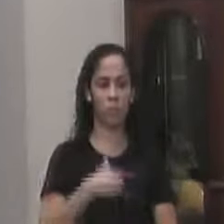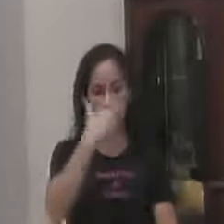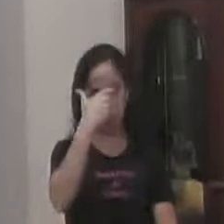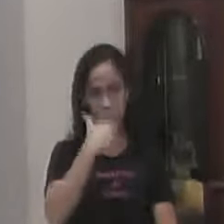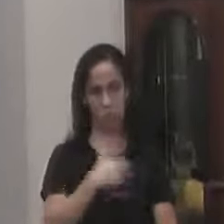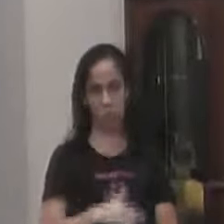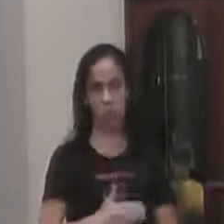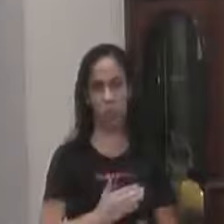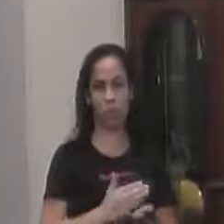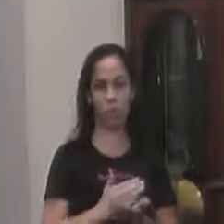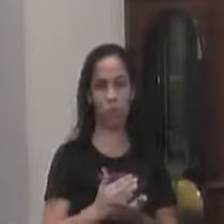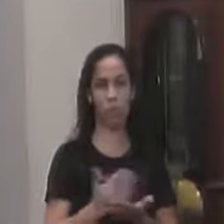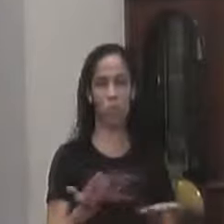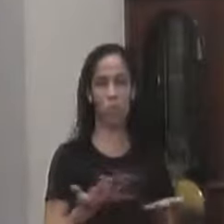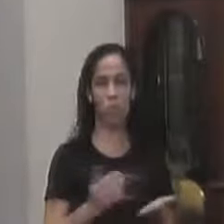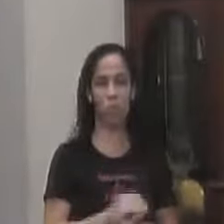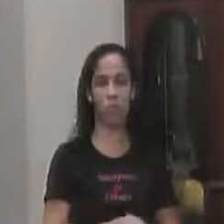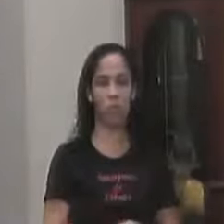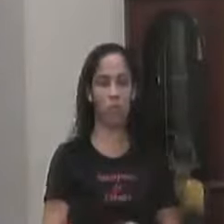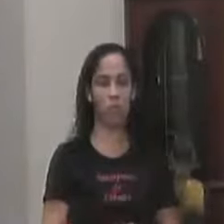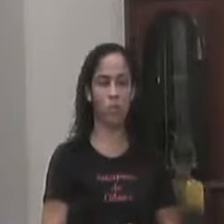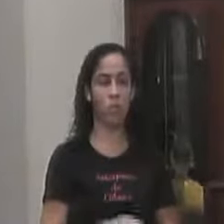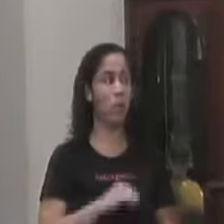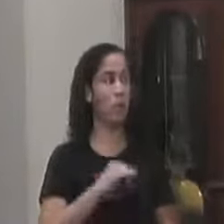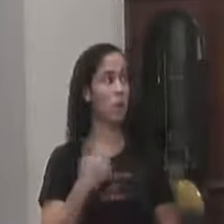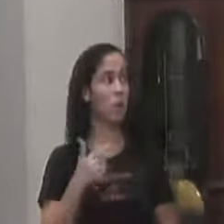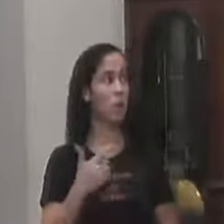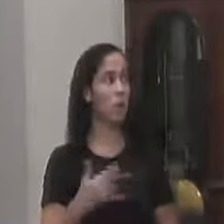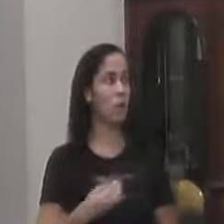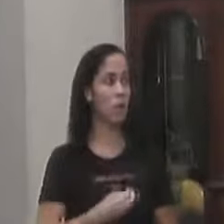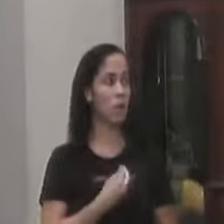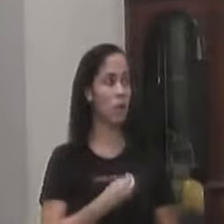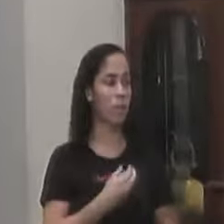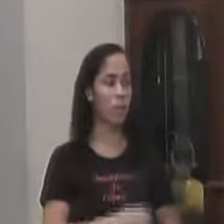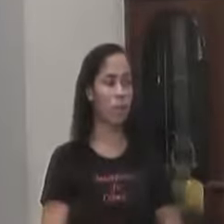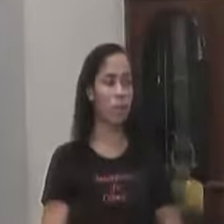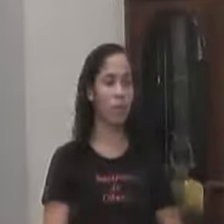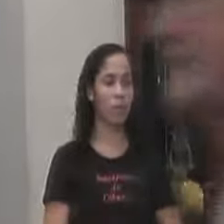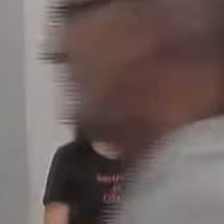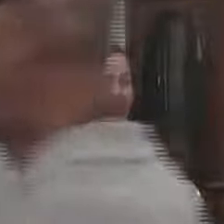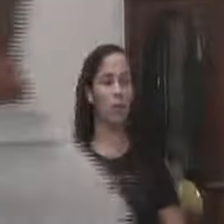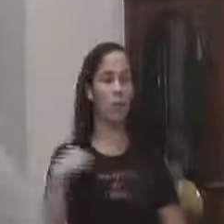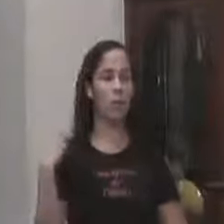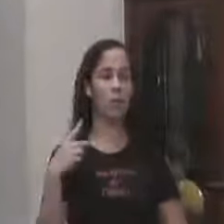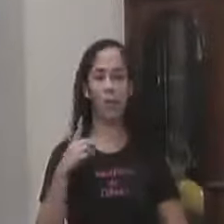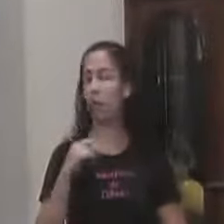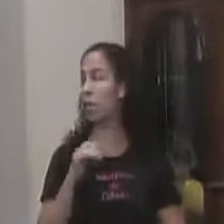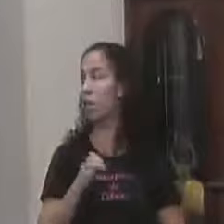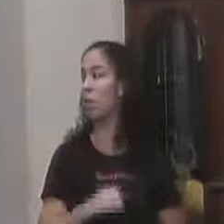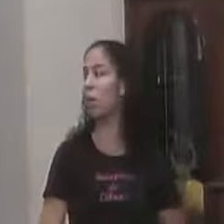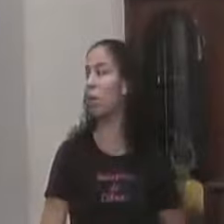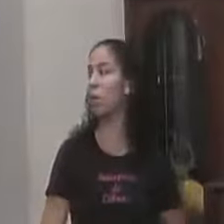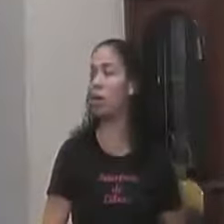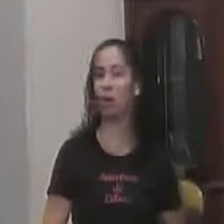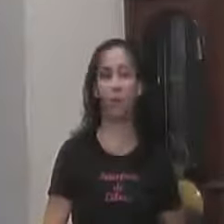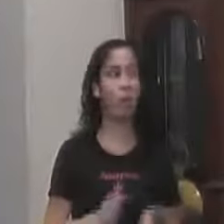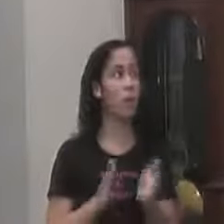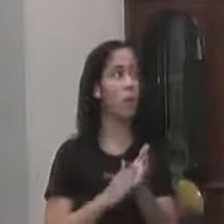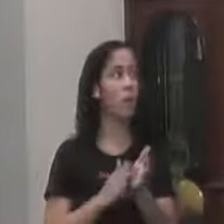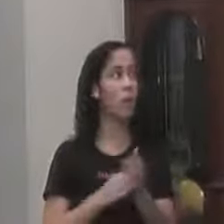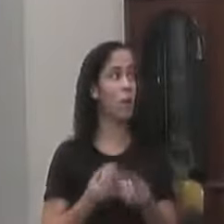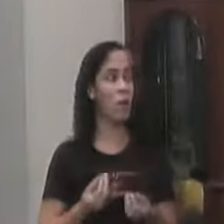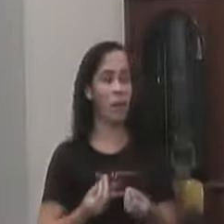vou Inicialmente Mesmo sem a presença Aqui do vereador David Dar os